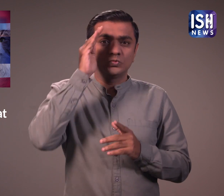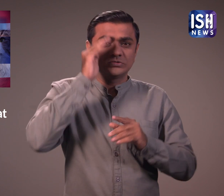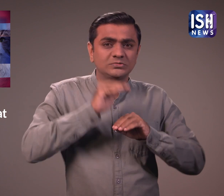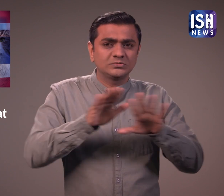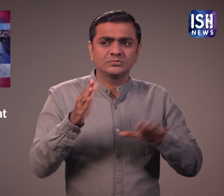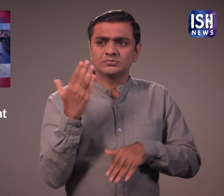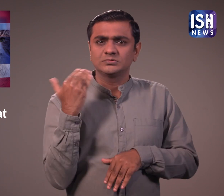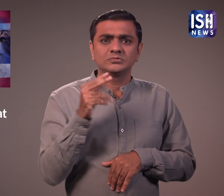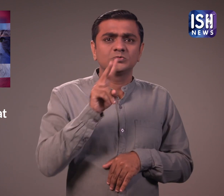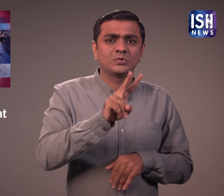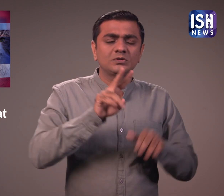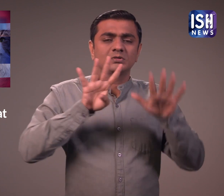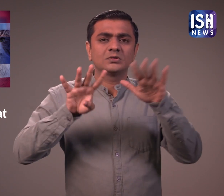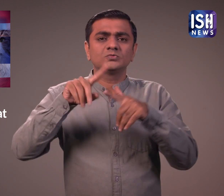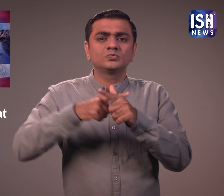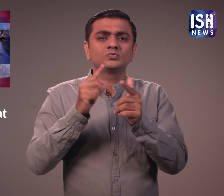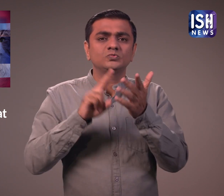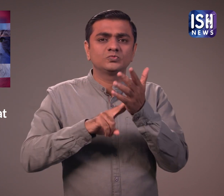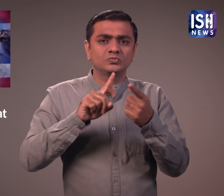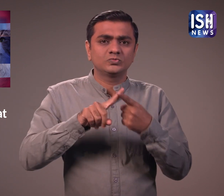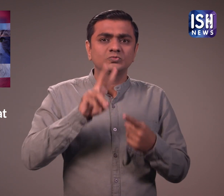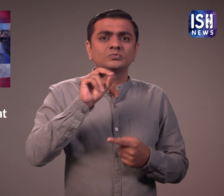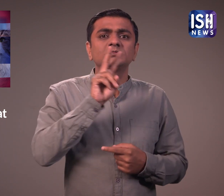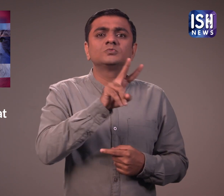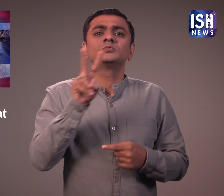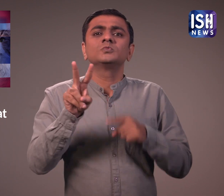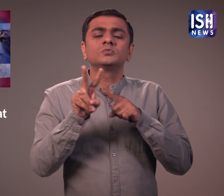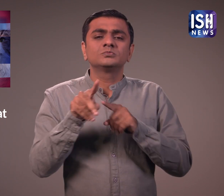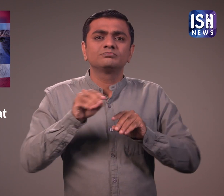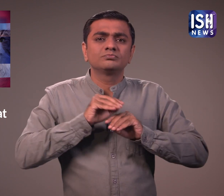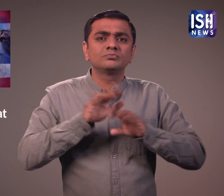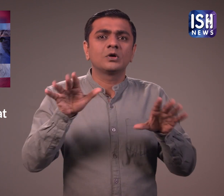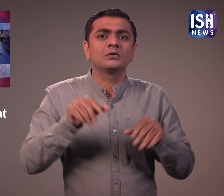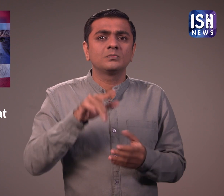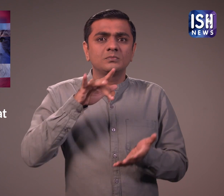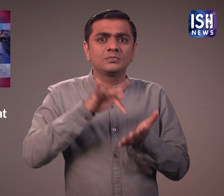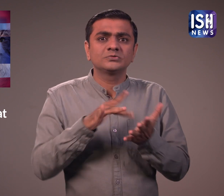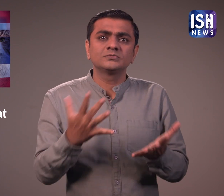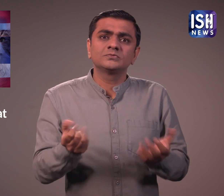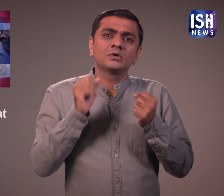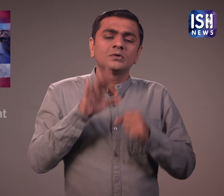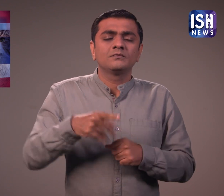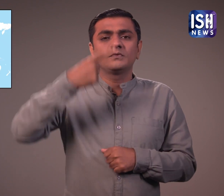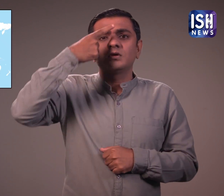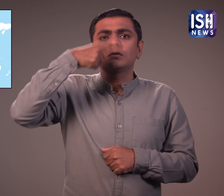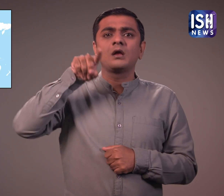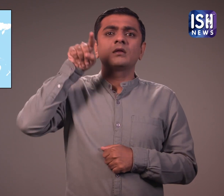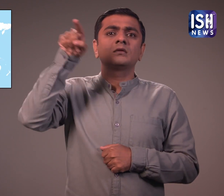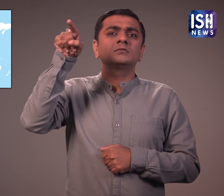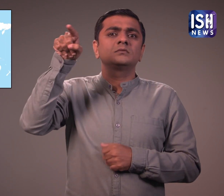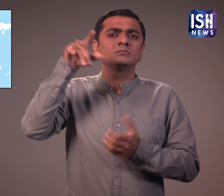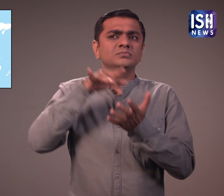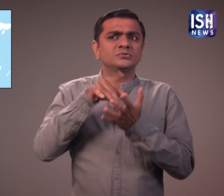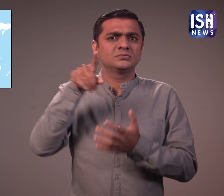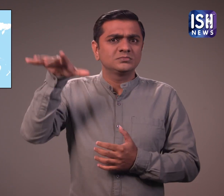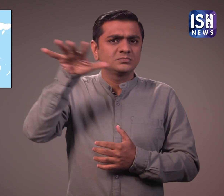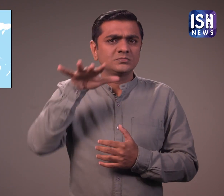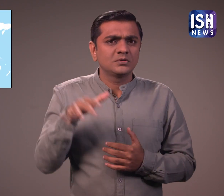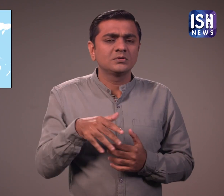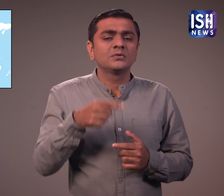29 जून 2022 की एक खबर के मुताबिक थाइलेंड में ऐसा ही एक मामला सामने आया है। वहां